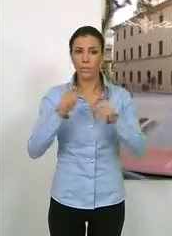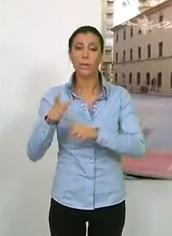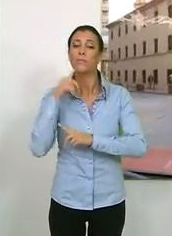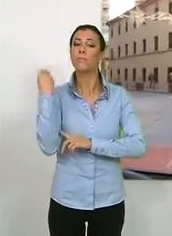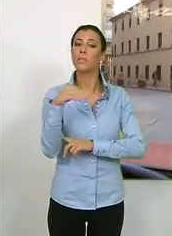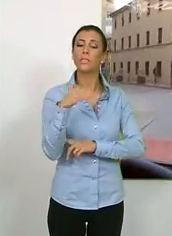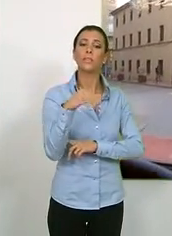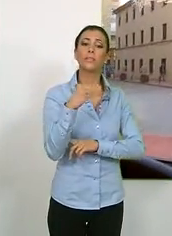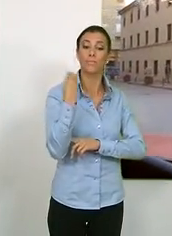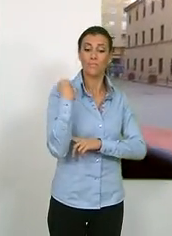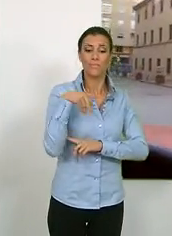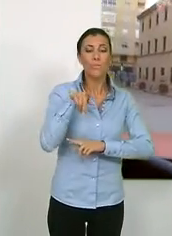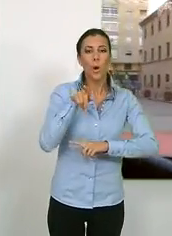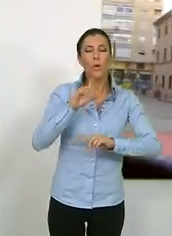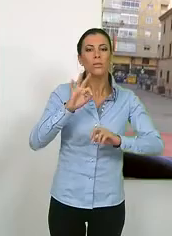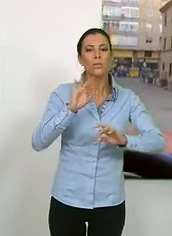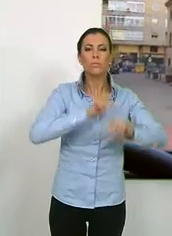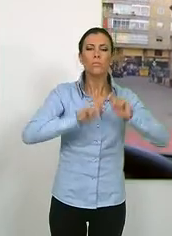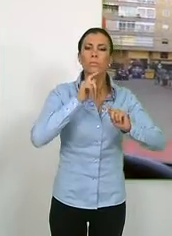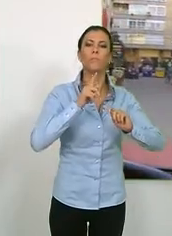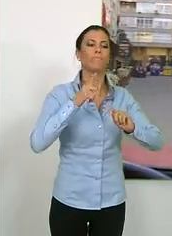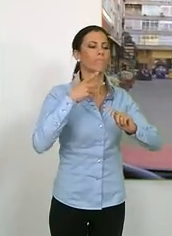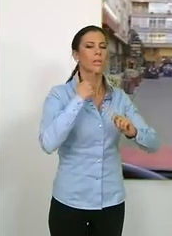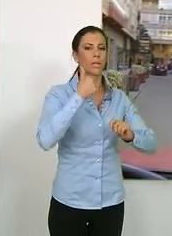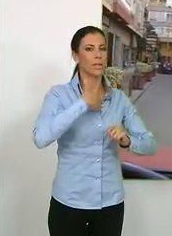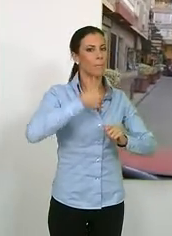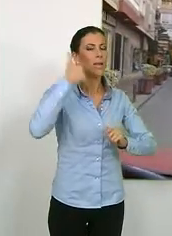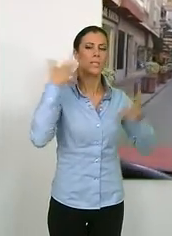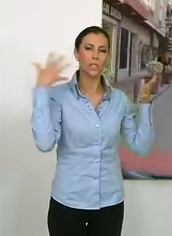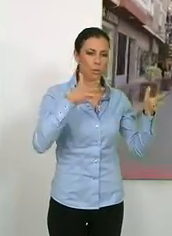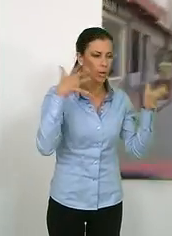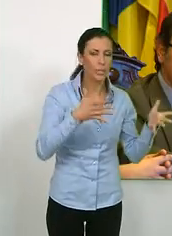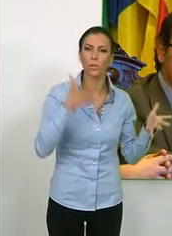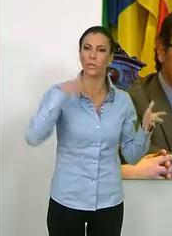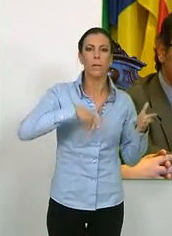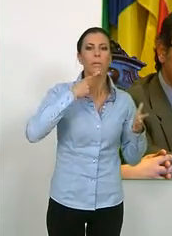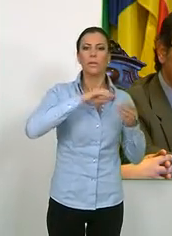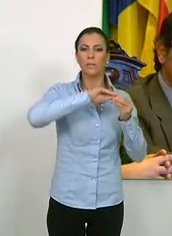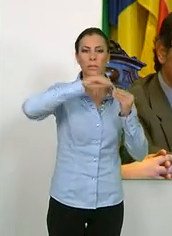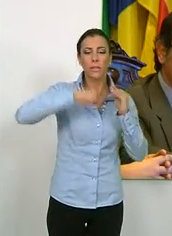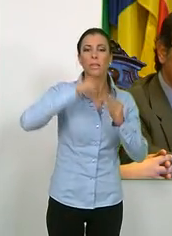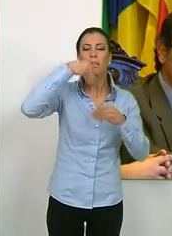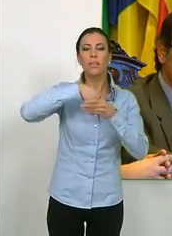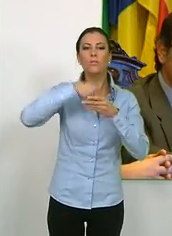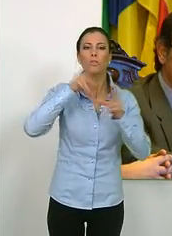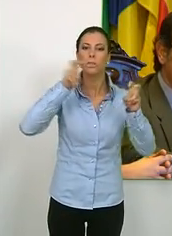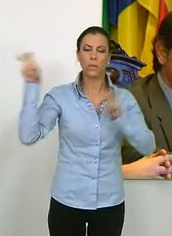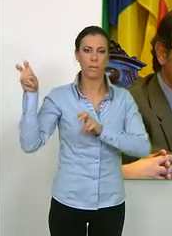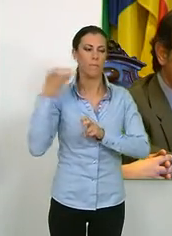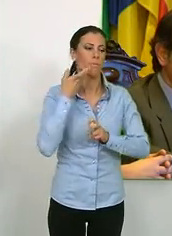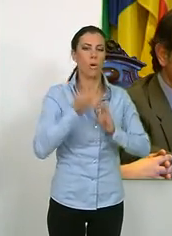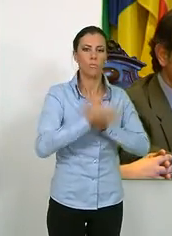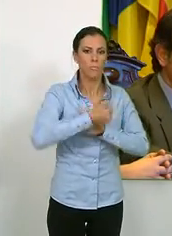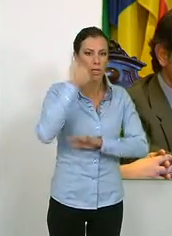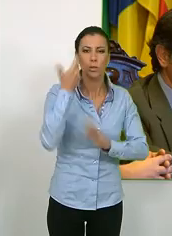AECOS se refirió a un mejor asesoramiento sobre una cartera de temas mayor al incremento de cursos